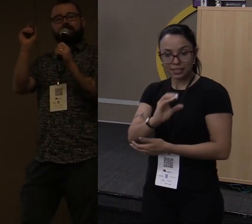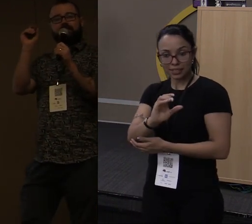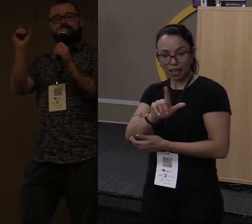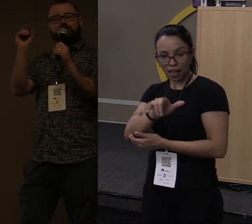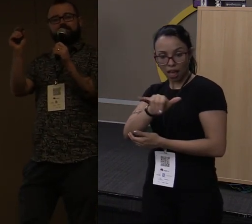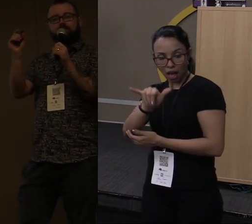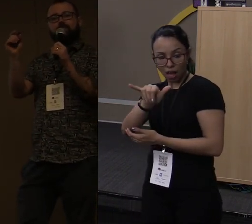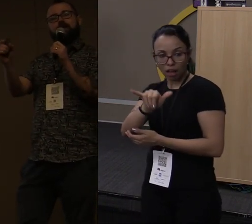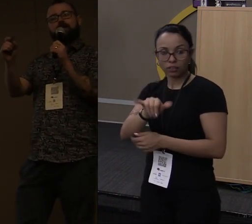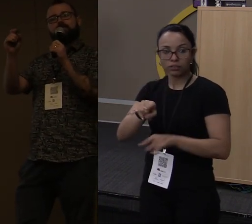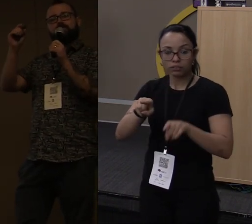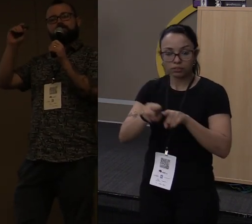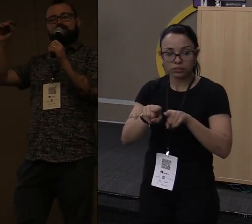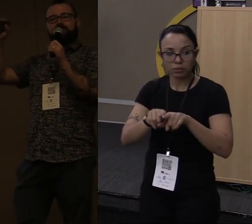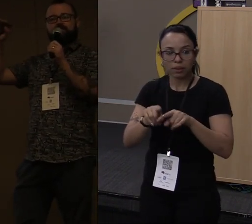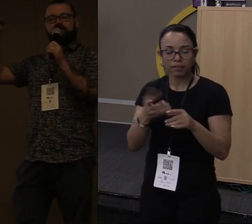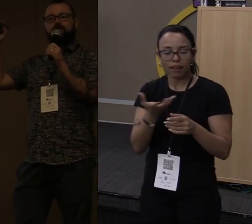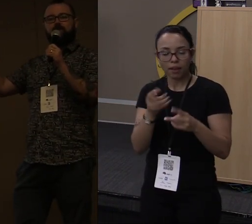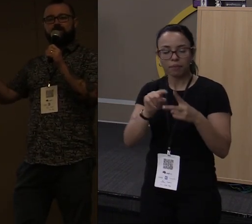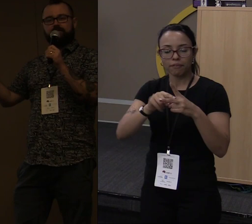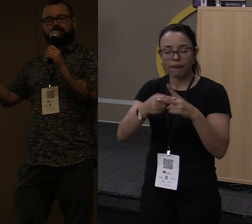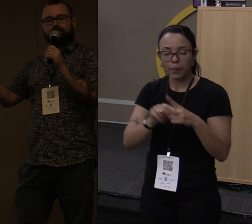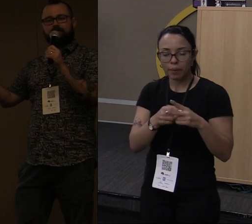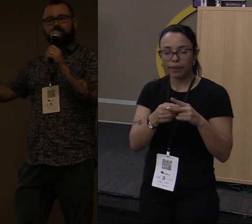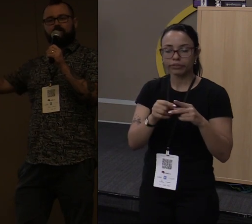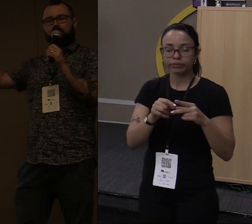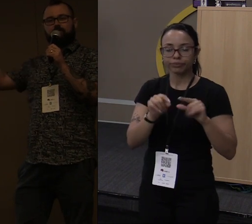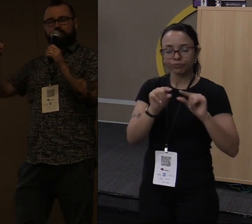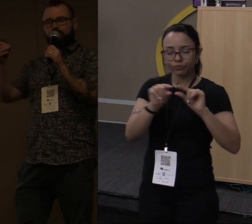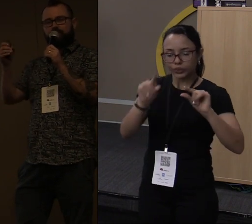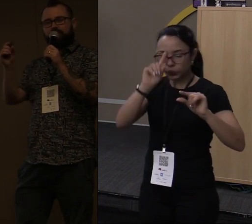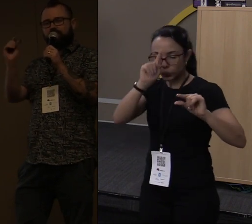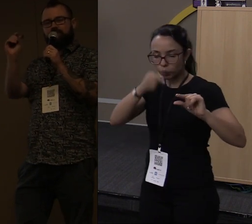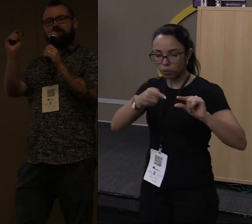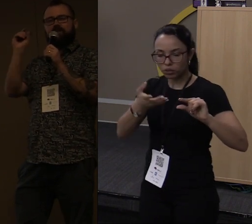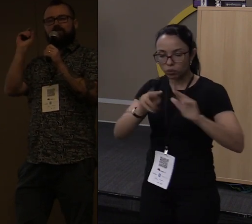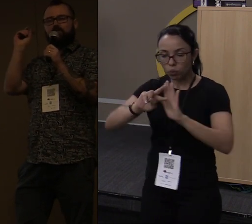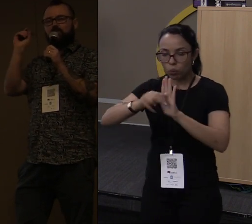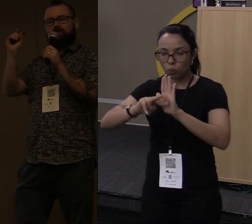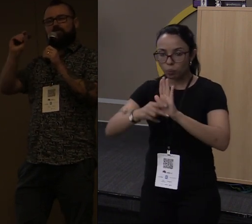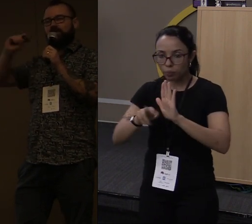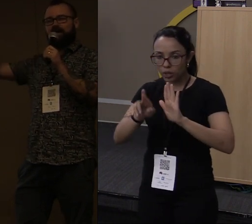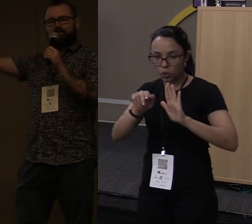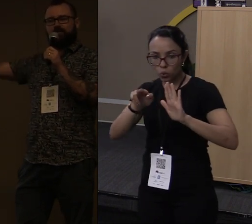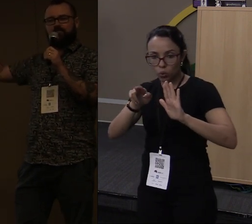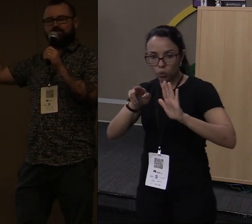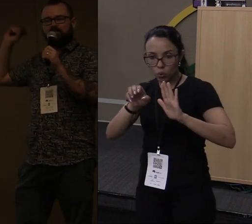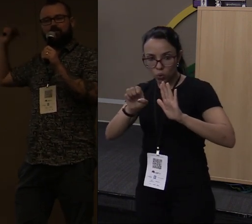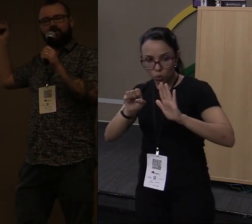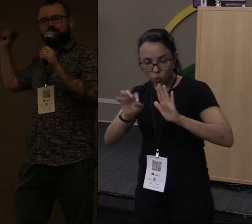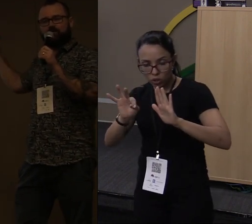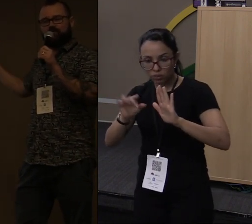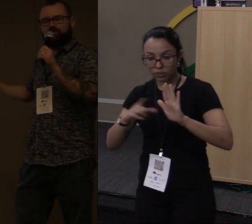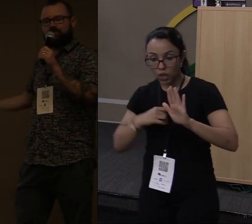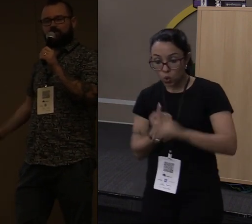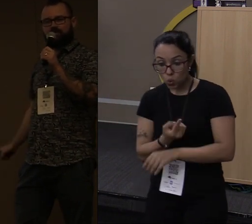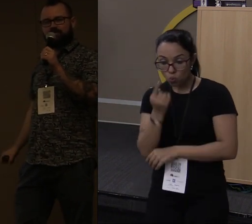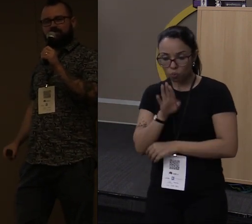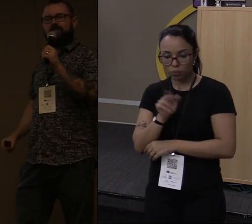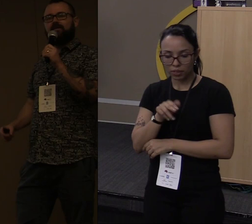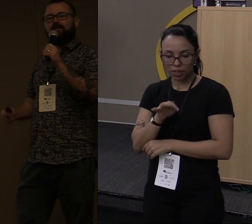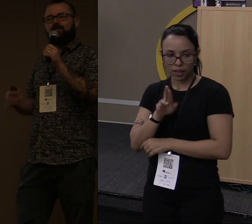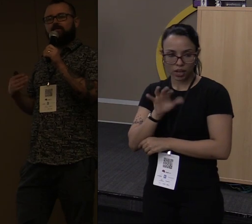criar uma ferramenta de linha de comando que vai fazer tal coisa. Eu compilo em Rust, eu tenho um único binário para eu distribuir nos meus